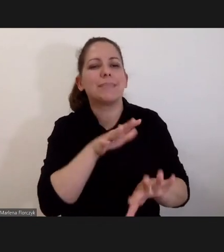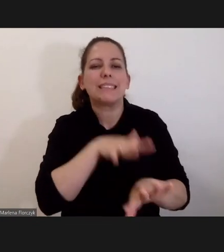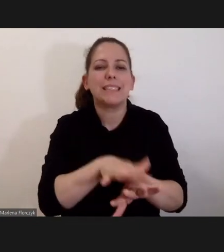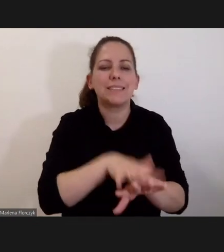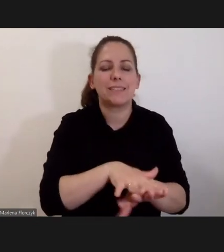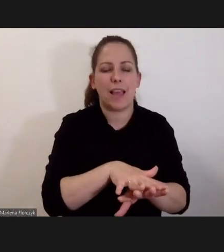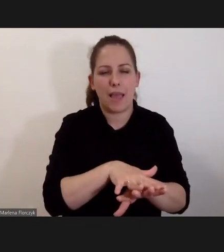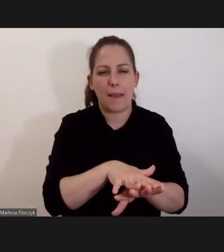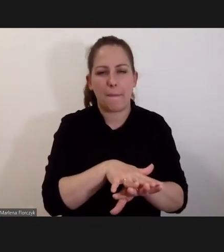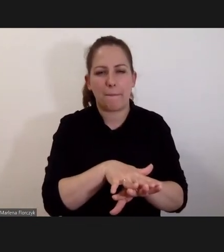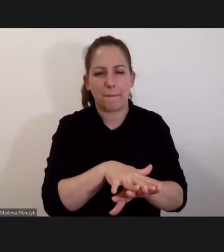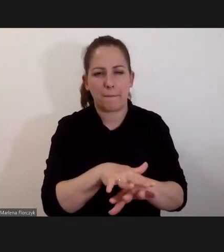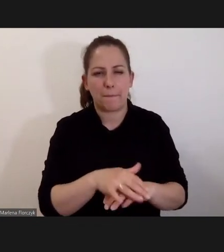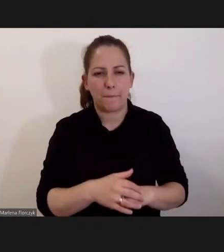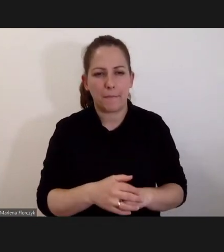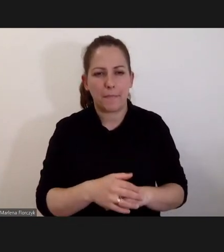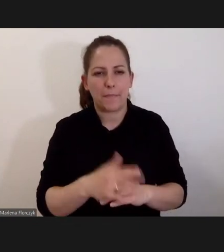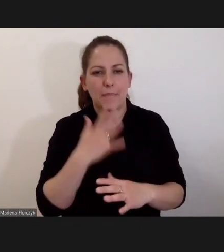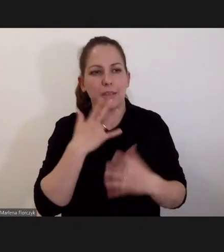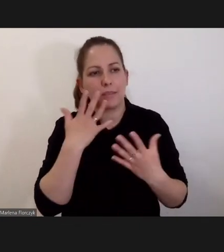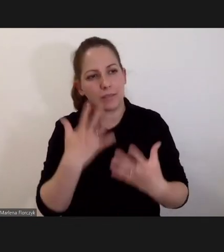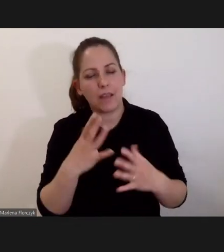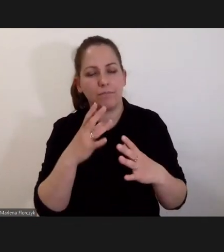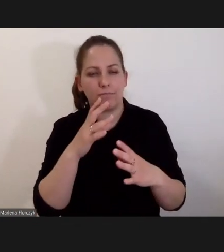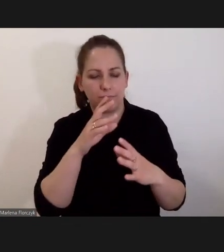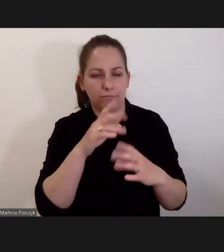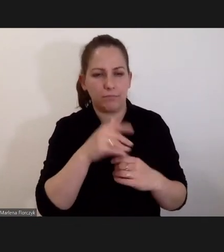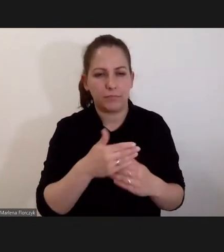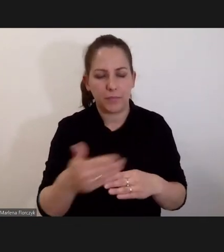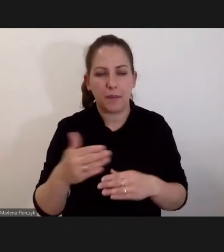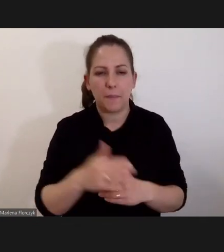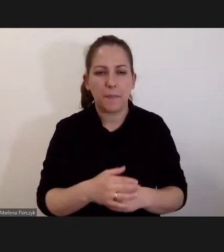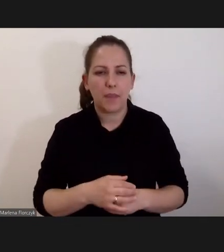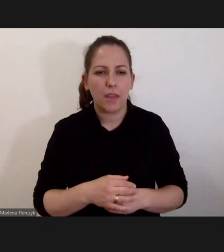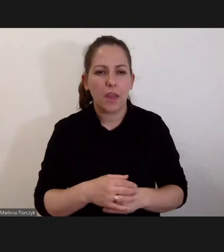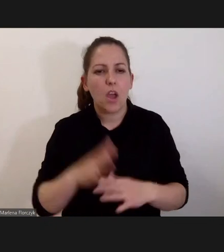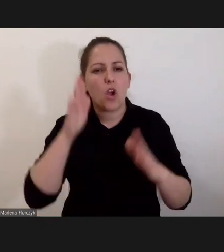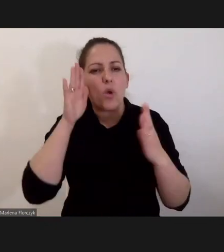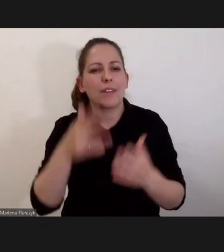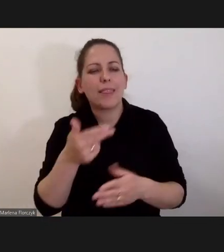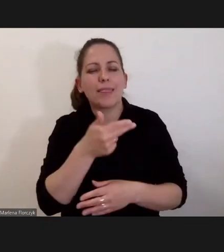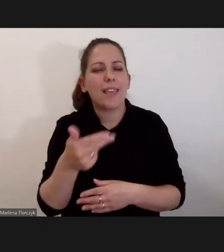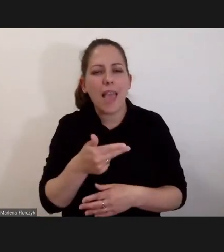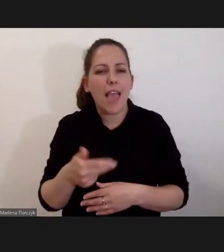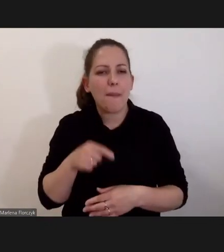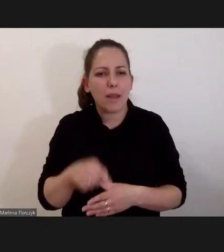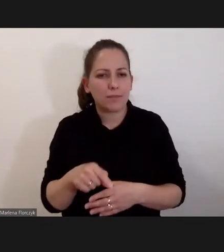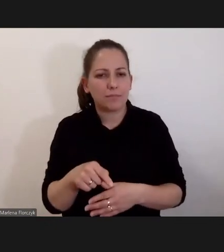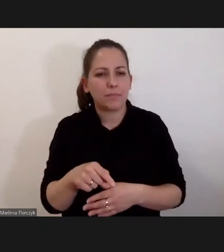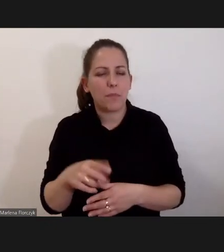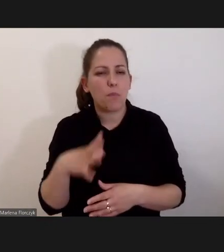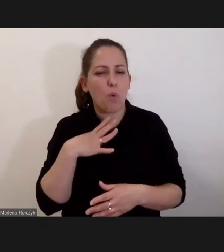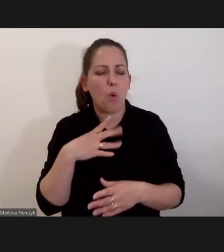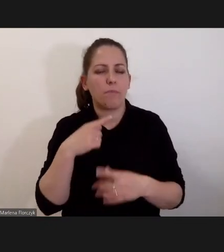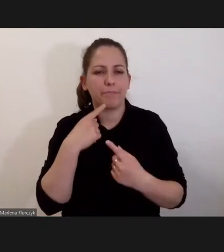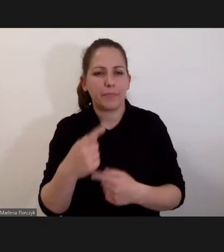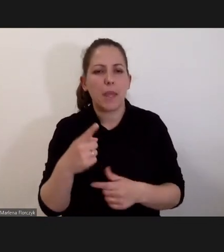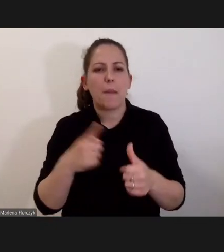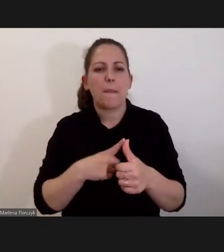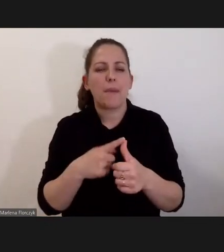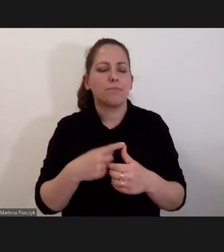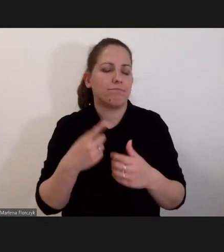chciałbym petyfikować. Ale skoncentruję się na zagadnieniach, które zostały tu poruszone. Po pierwsze